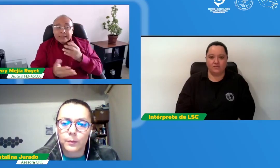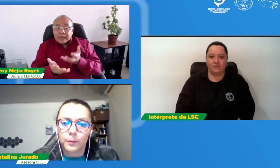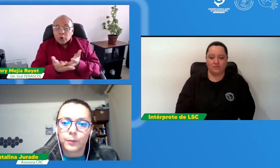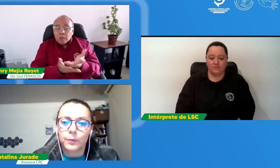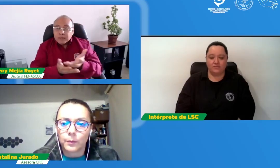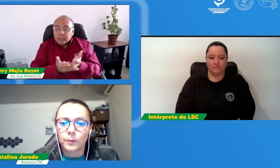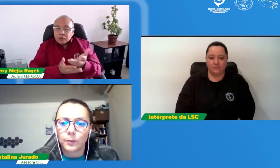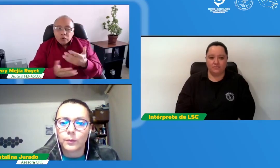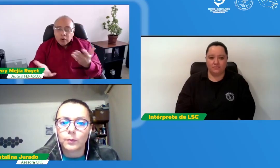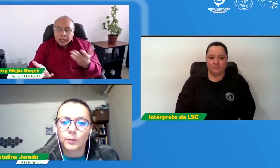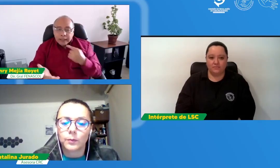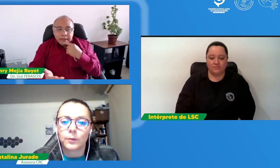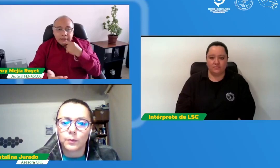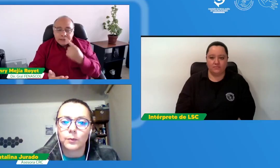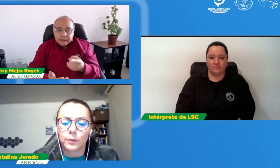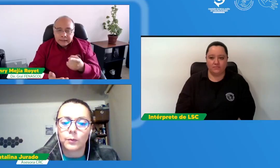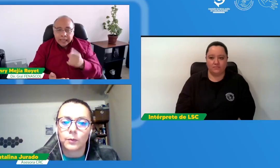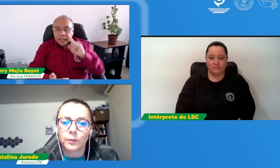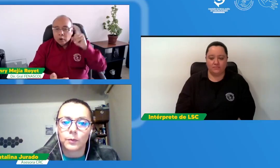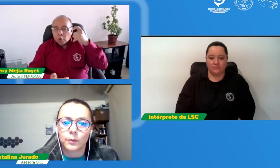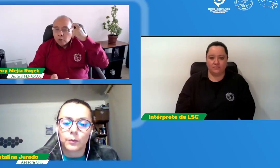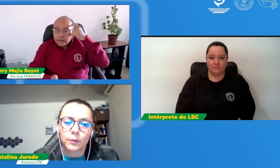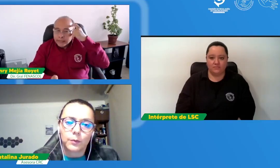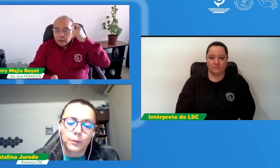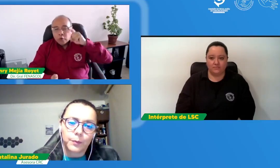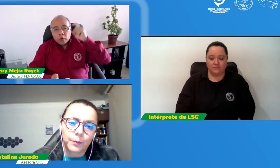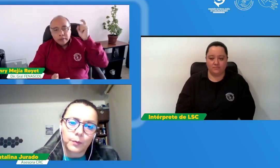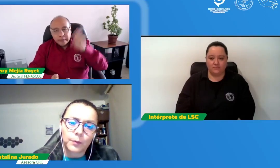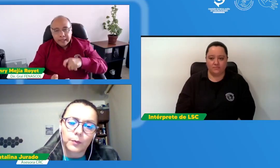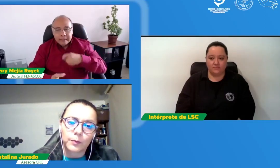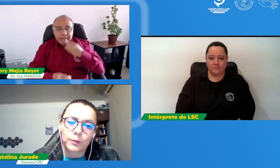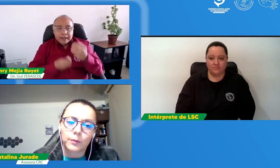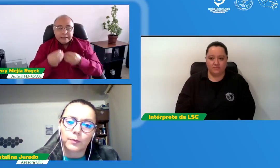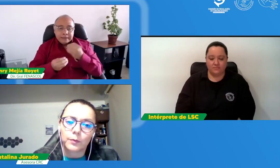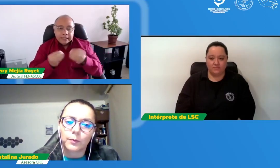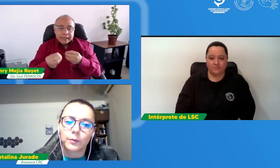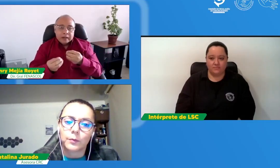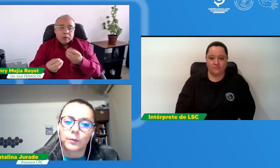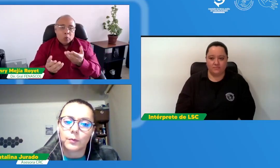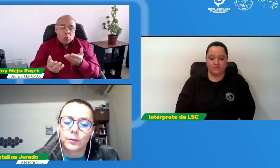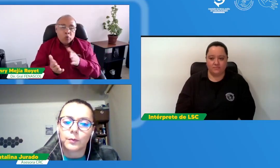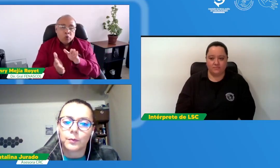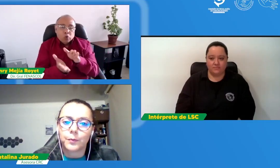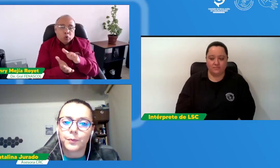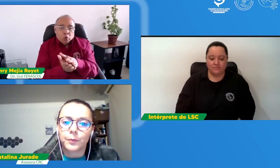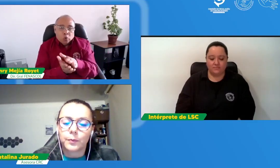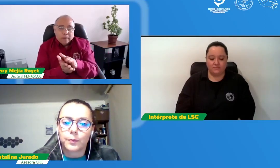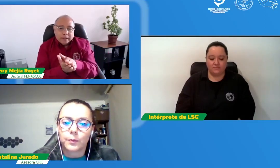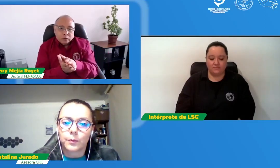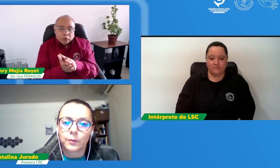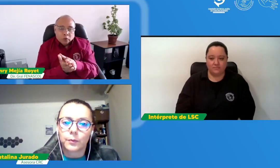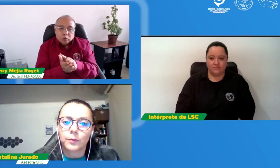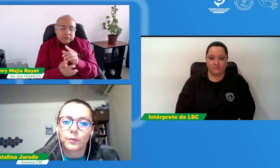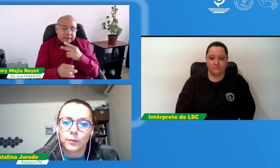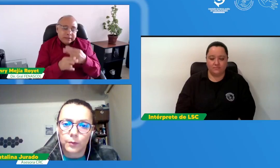gobierno colombiano y estas recomendaciones eran relacionadas a vengas el gobierno